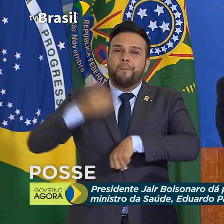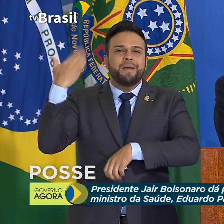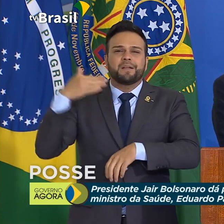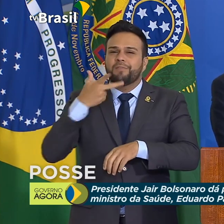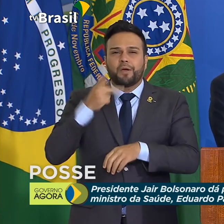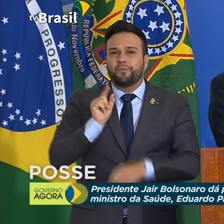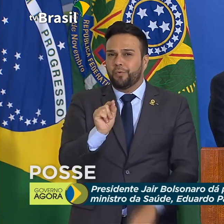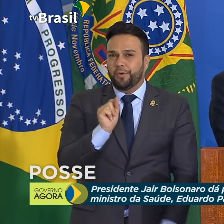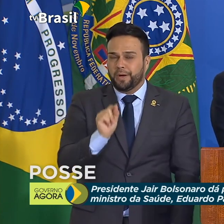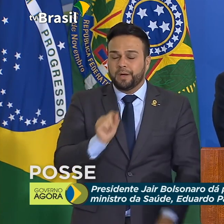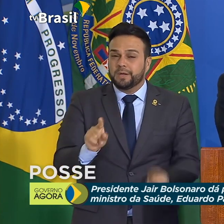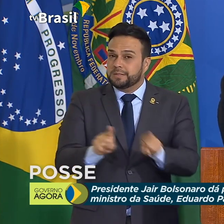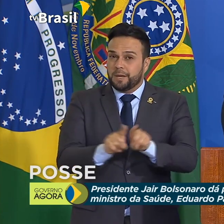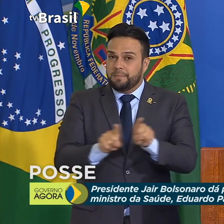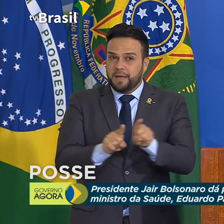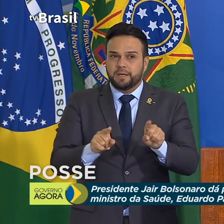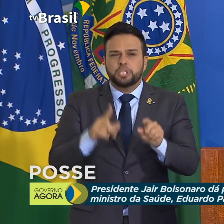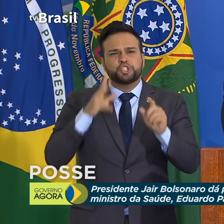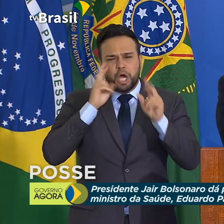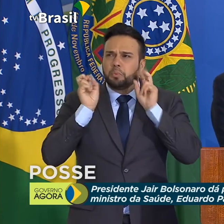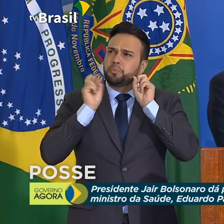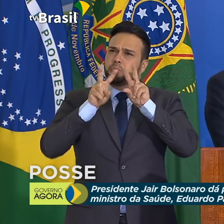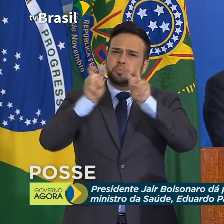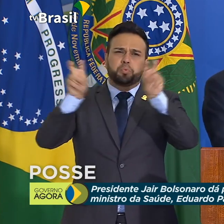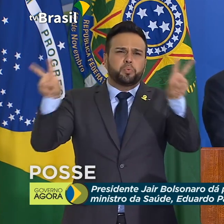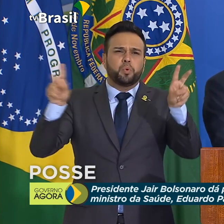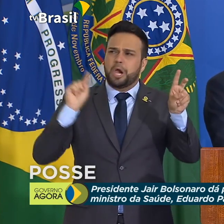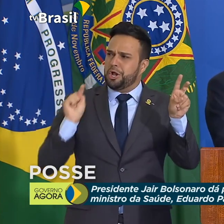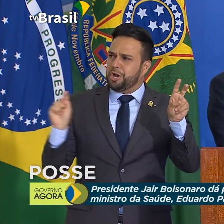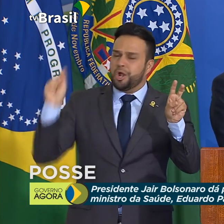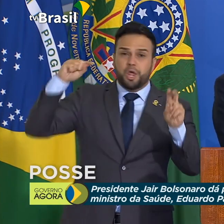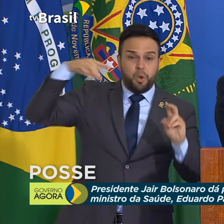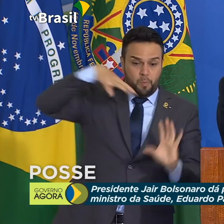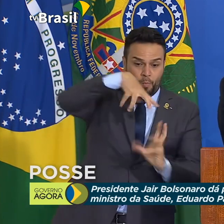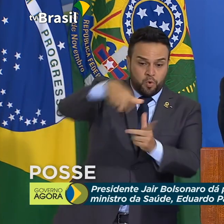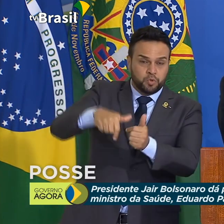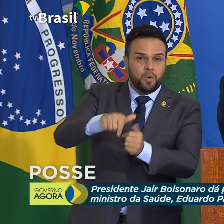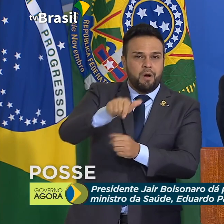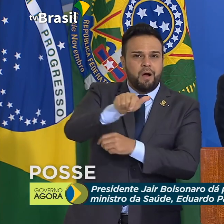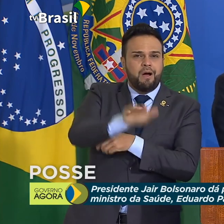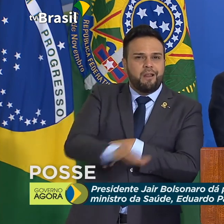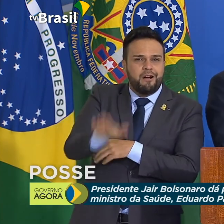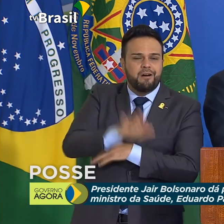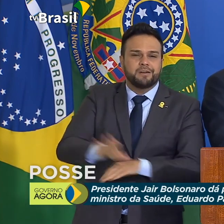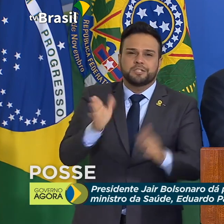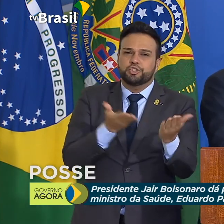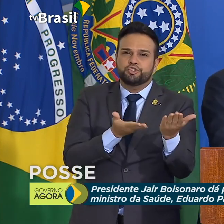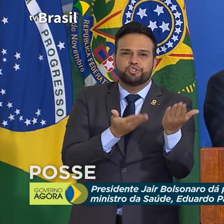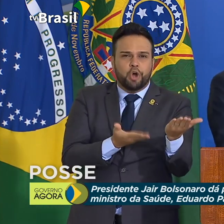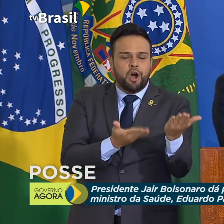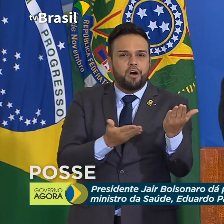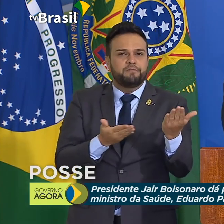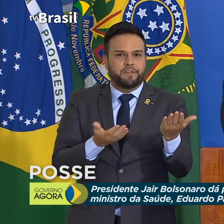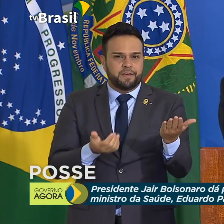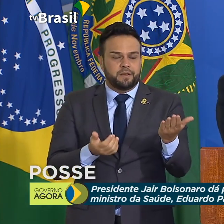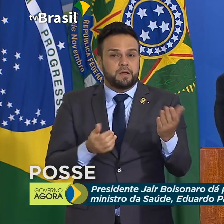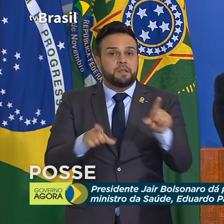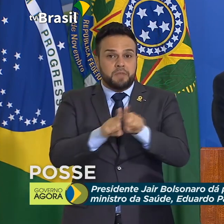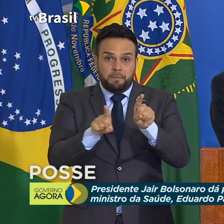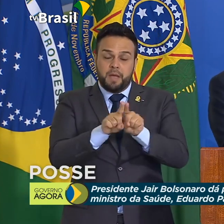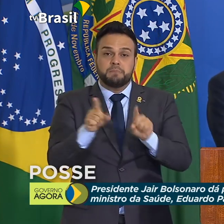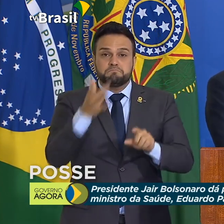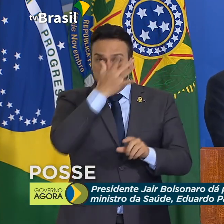via alguns estudos pelo mundo, que as crianças, os jovens, em especial os abaixo de 40 anos,